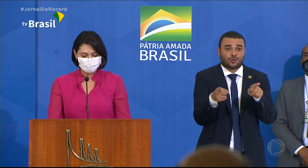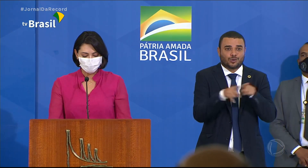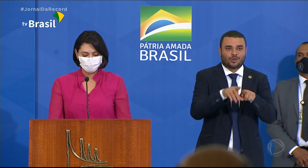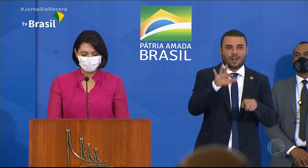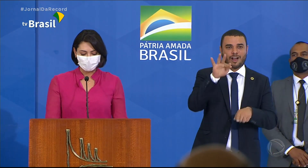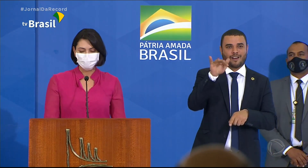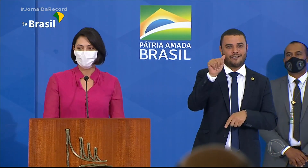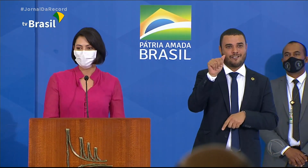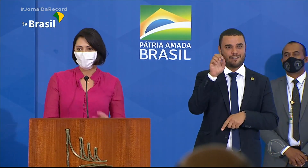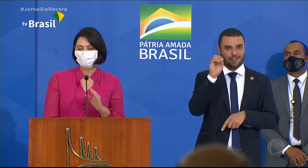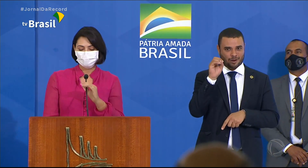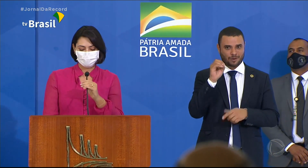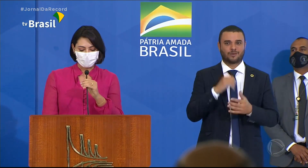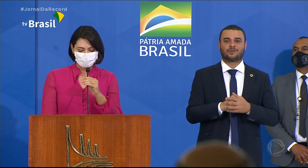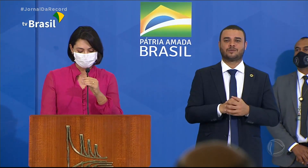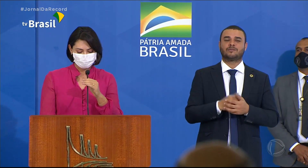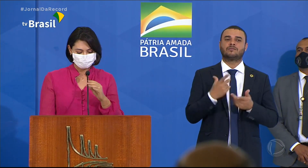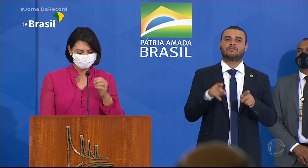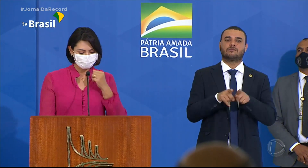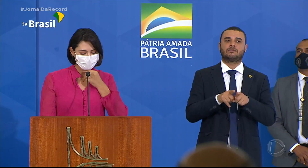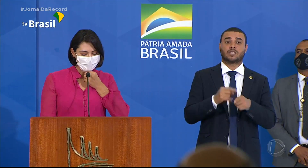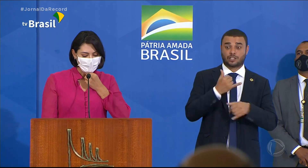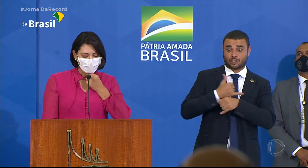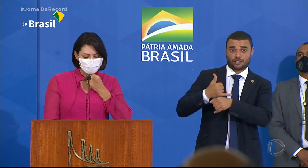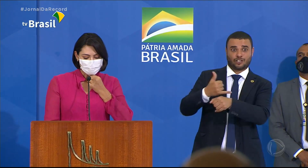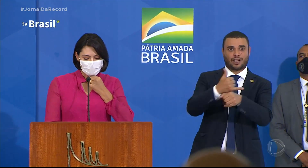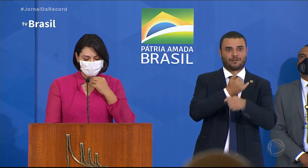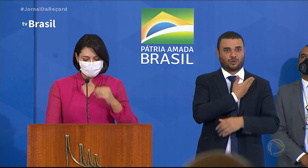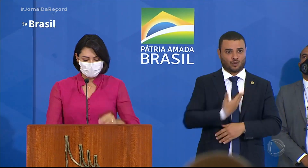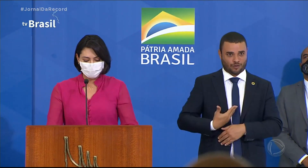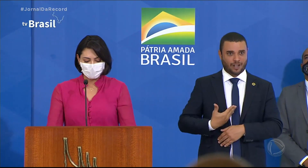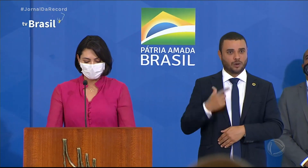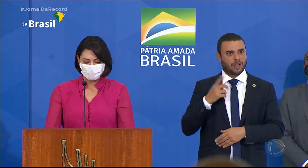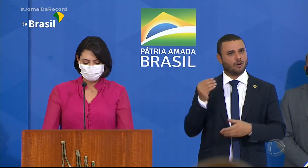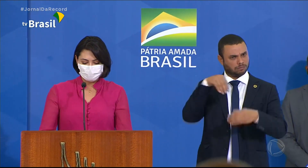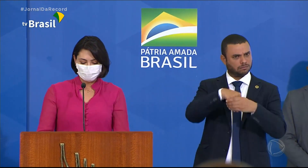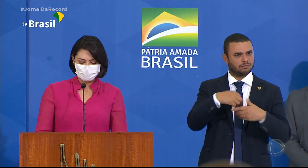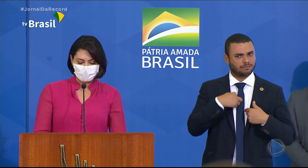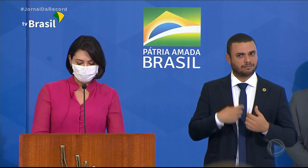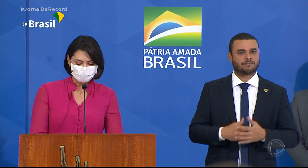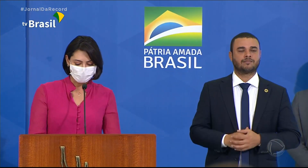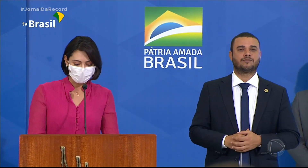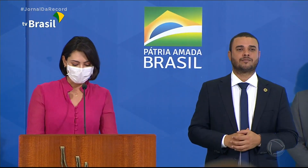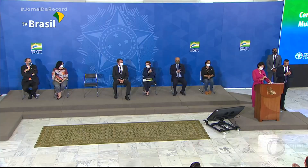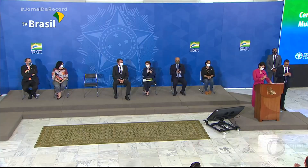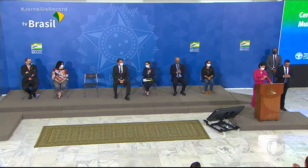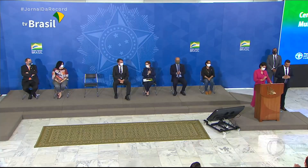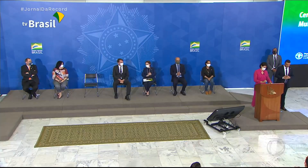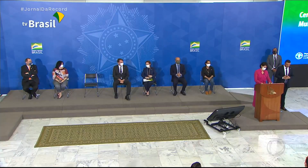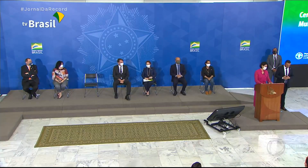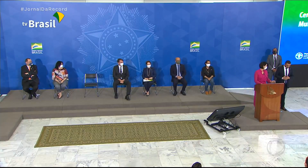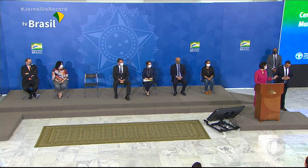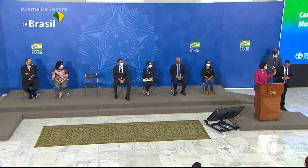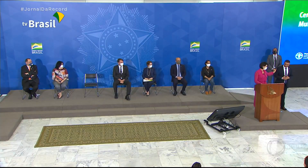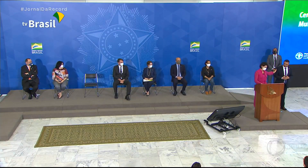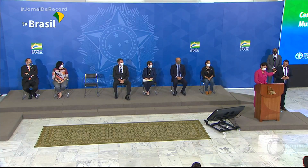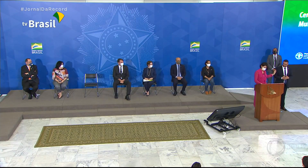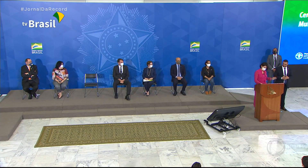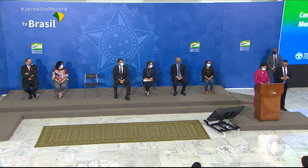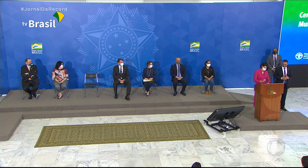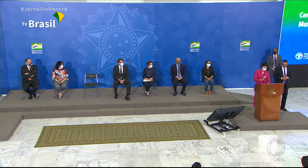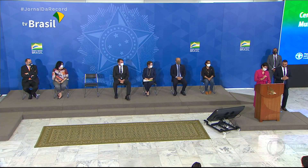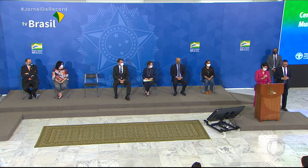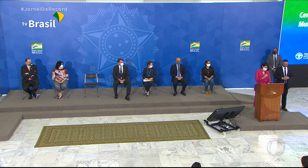tratamento da doença. Ontem, ela participou do lançamento da campanha Mulheres Rurais, Mulheres com Direitos. A cerimônia contou com a